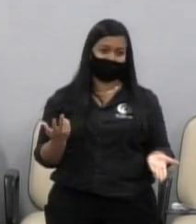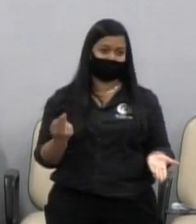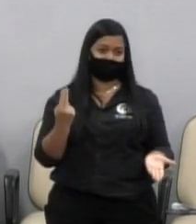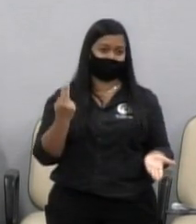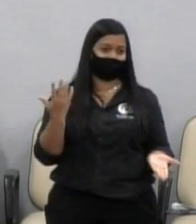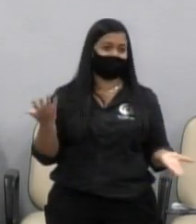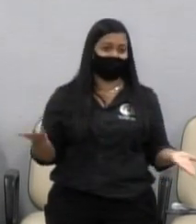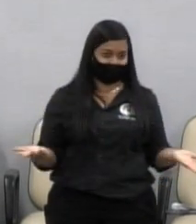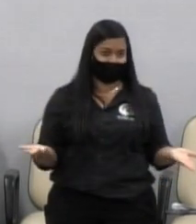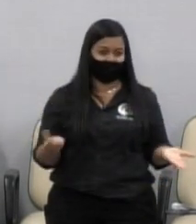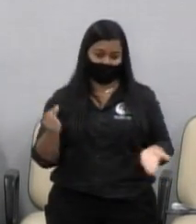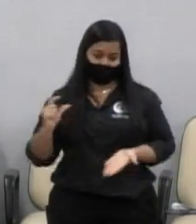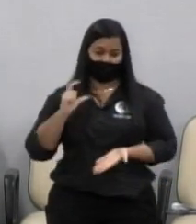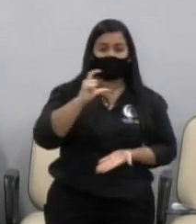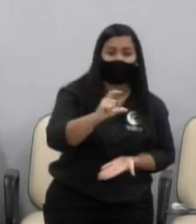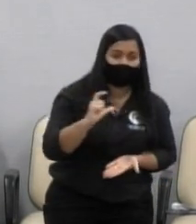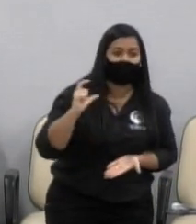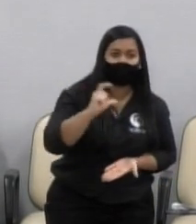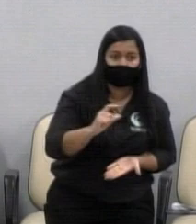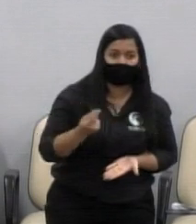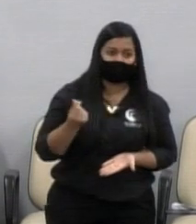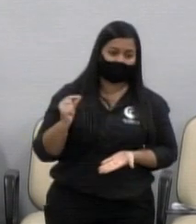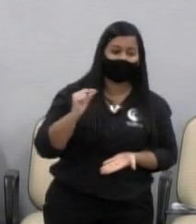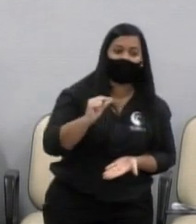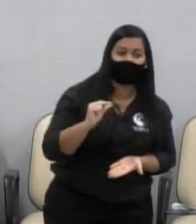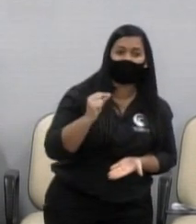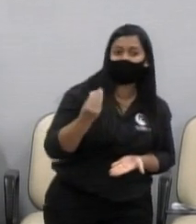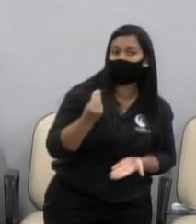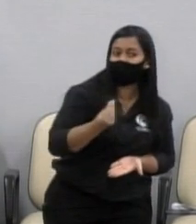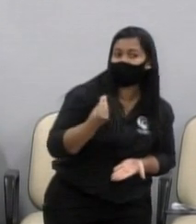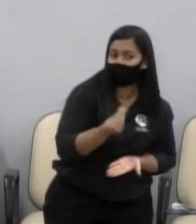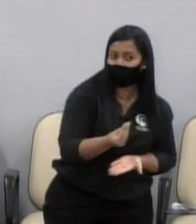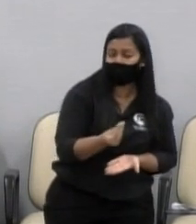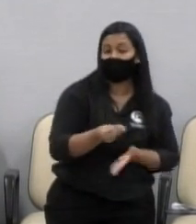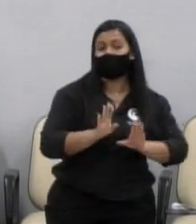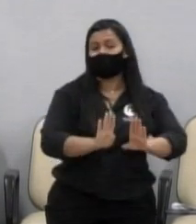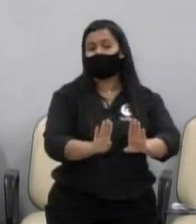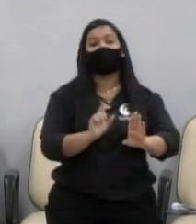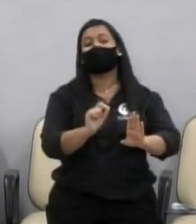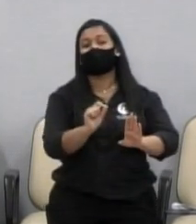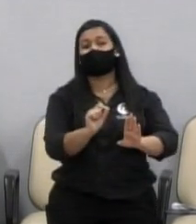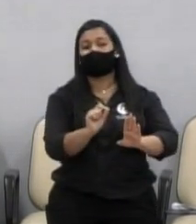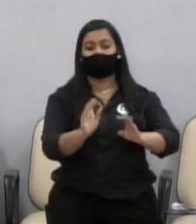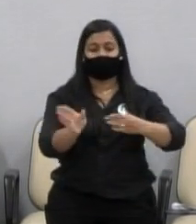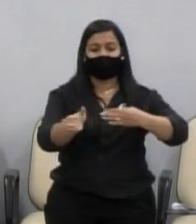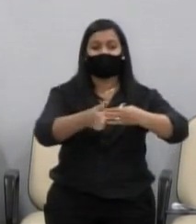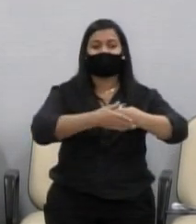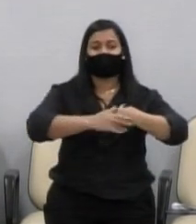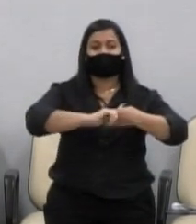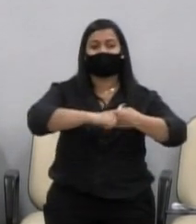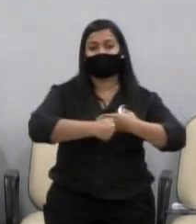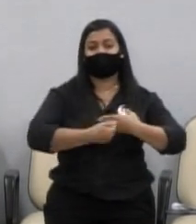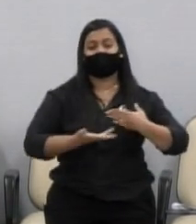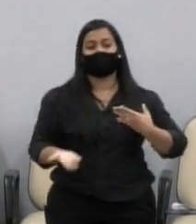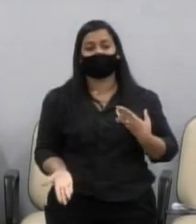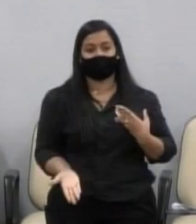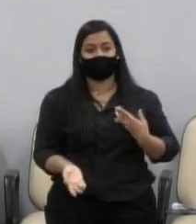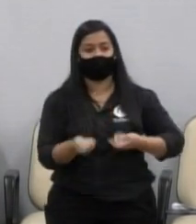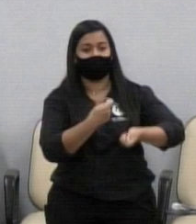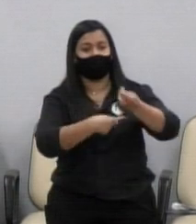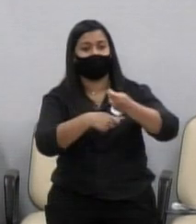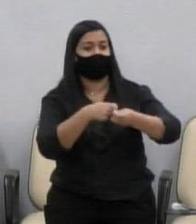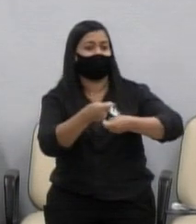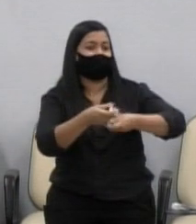talvez, um crédito, sendo que as portas do comércio dela estão fechadas. Tem que abrir urgentemente os